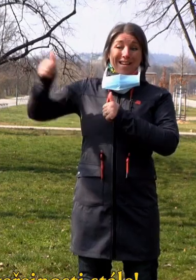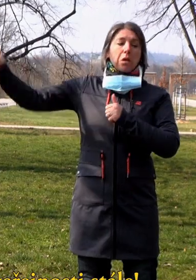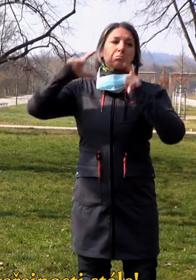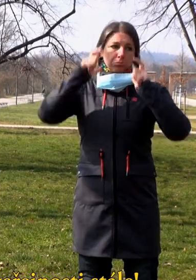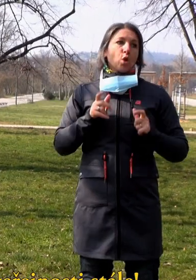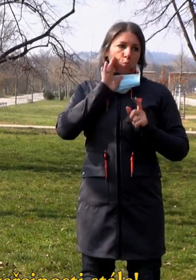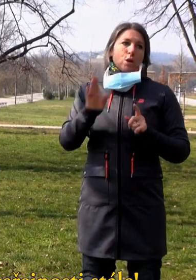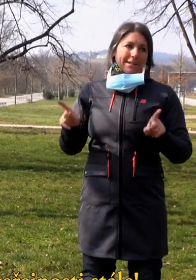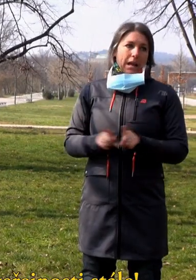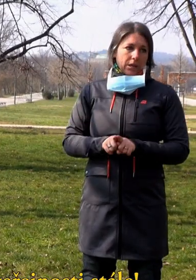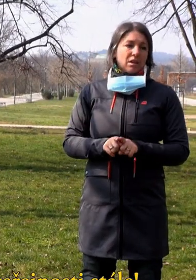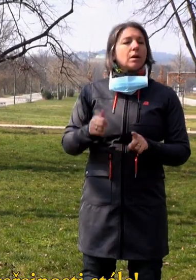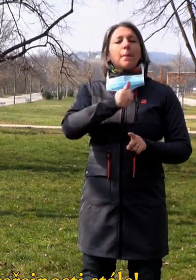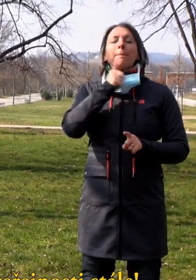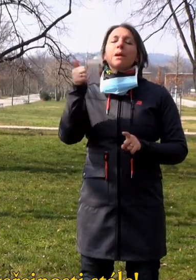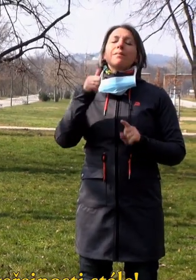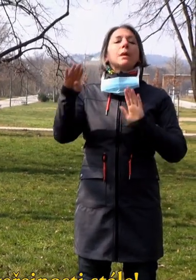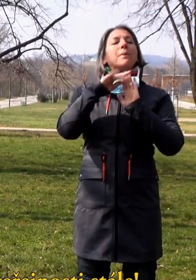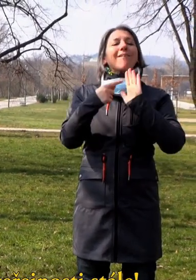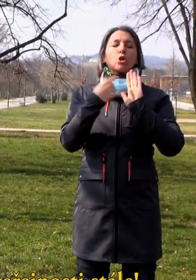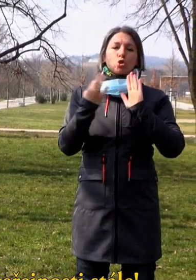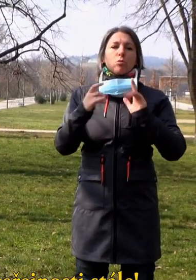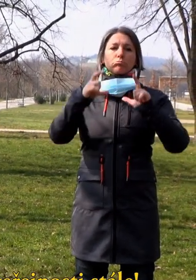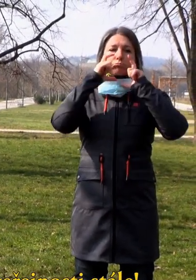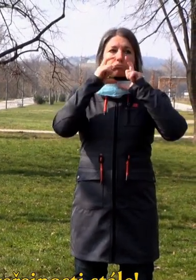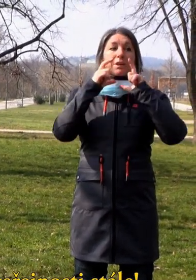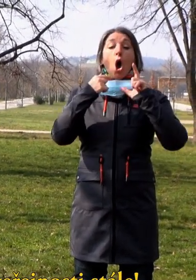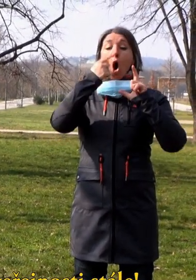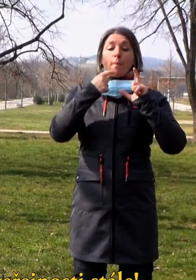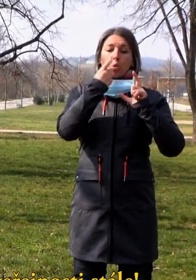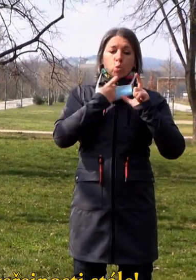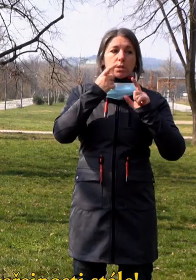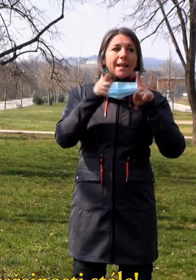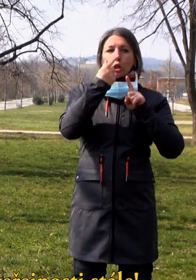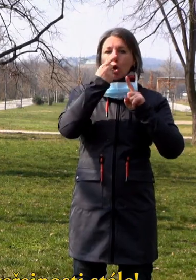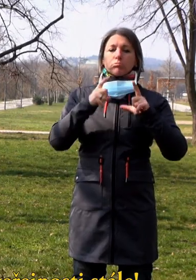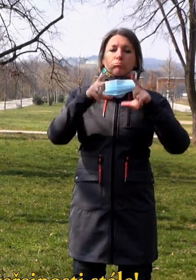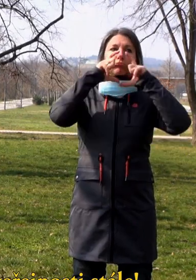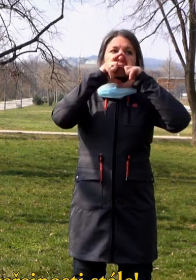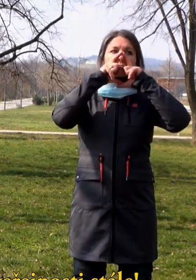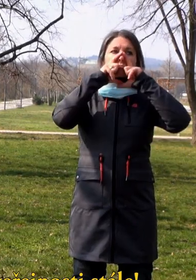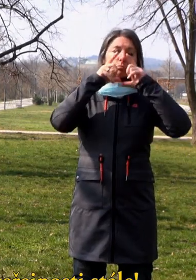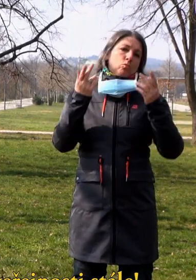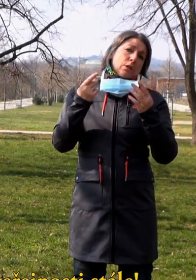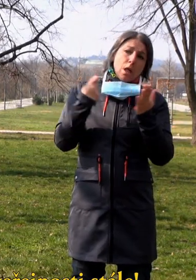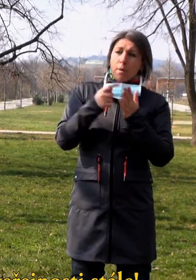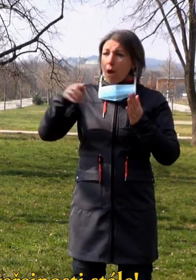vidět. V tuto chvíli teda první pravidlo je nosit zakrytá ústa a nos. Buď můžete mít roušky nějakého typu, které